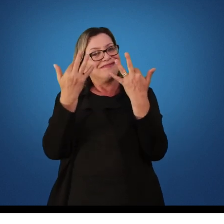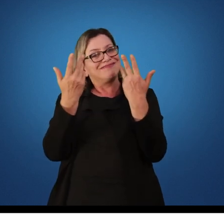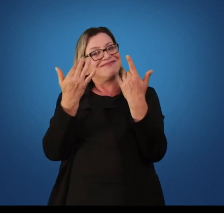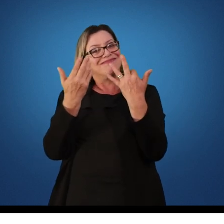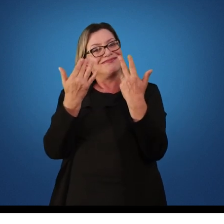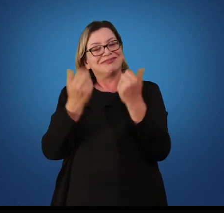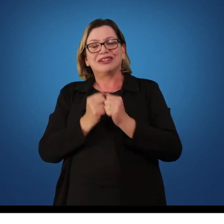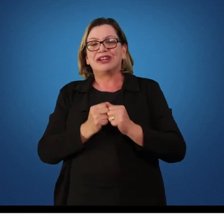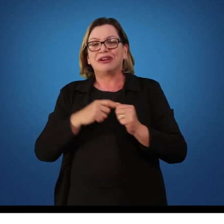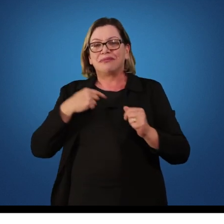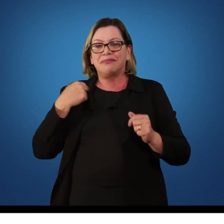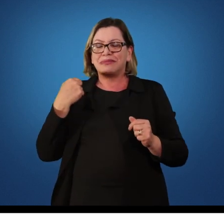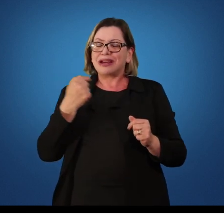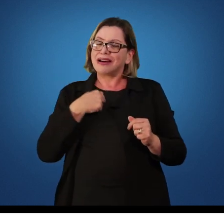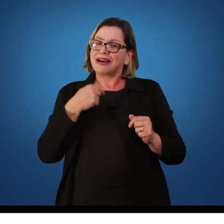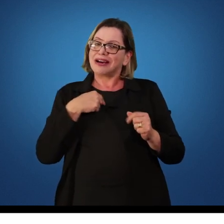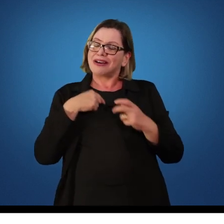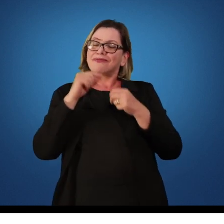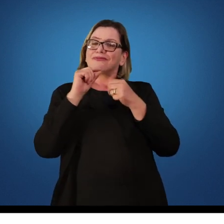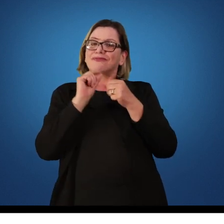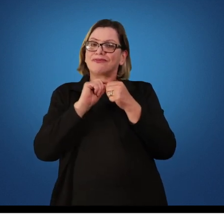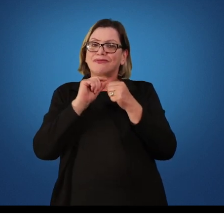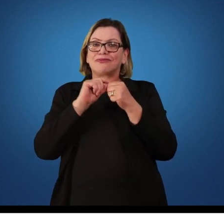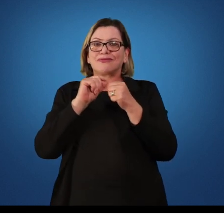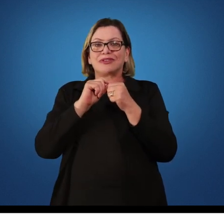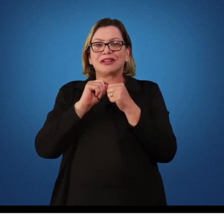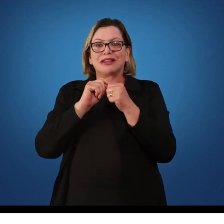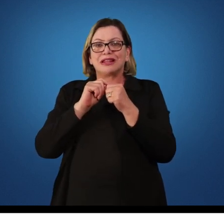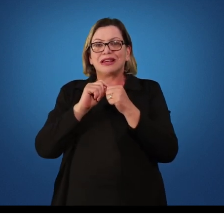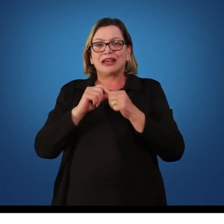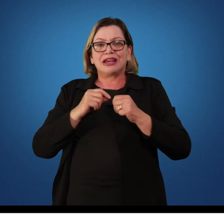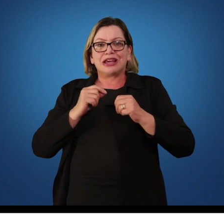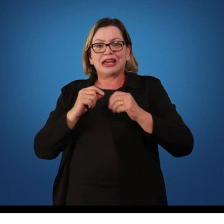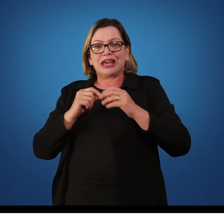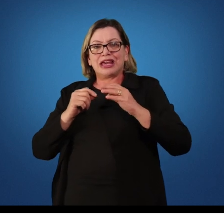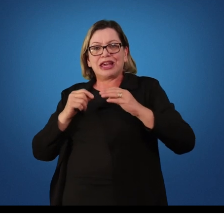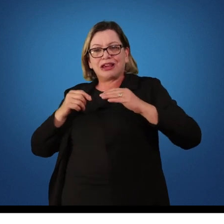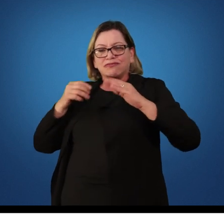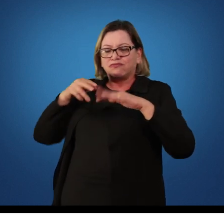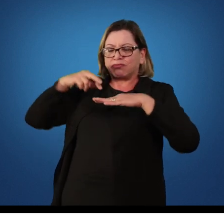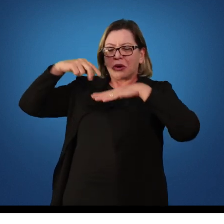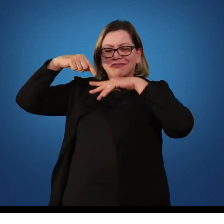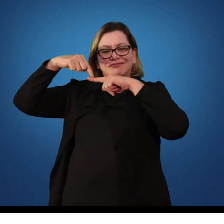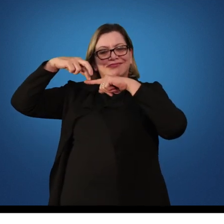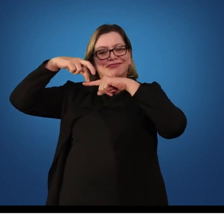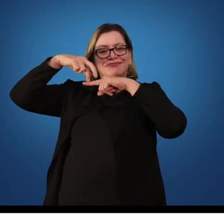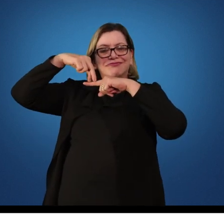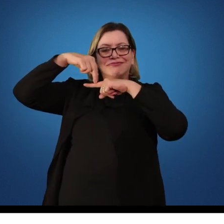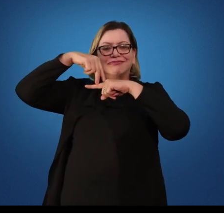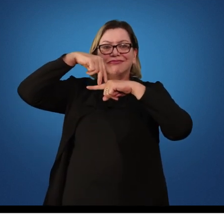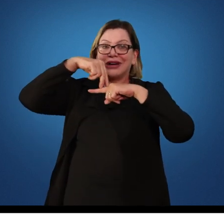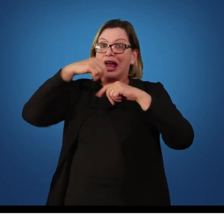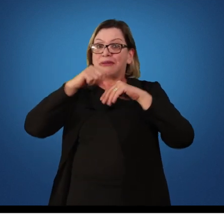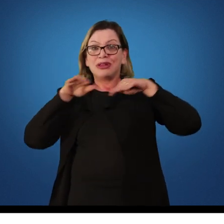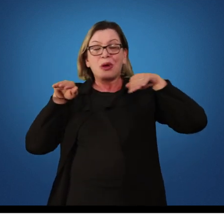Para mim, realizar uma passagem na trave de equilíbrio, eu preciso de equilíbrio dinâmico.